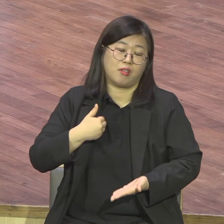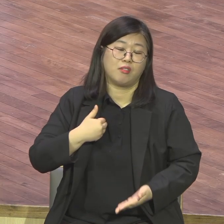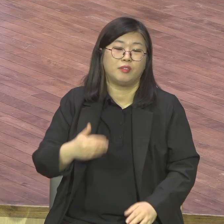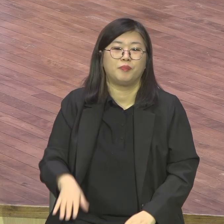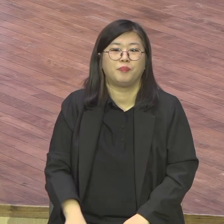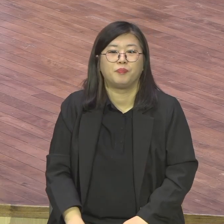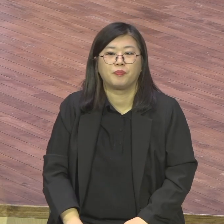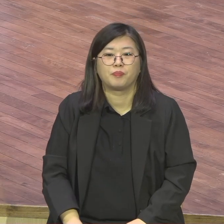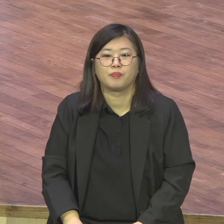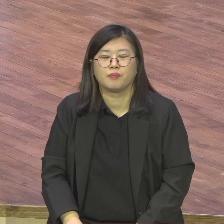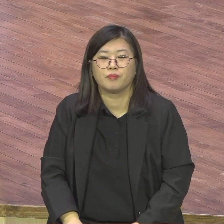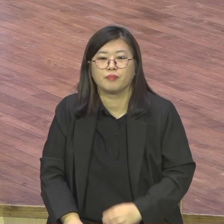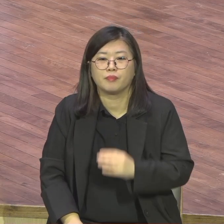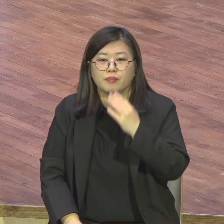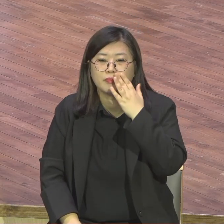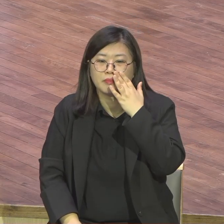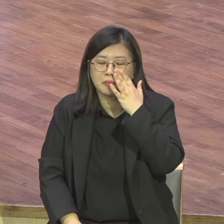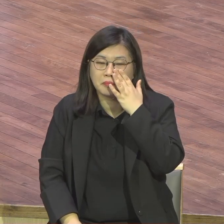때가 싹 안 빠진 거요.